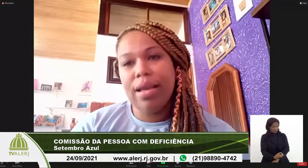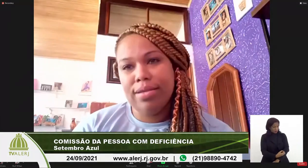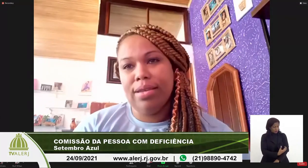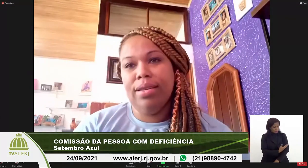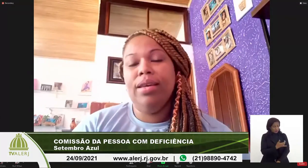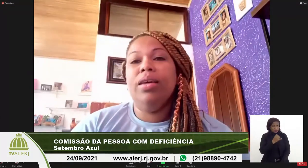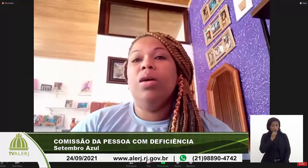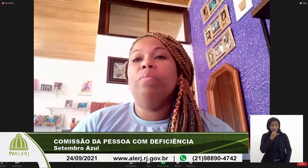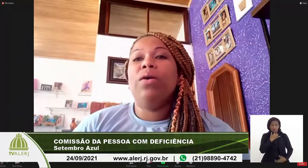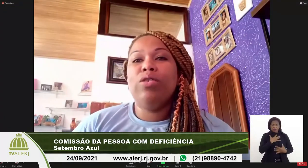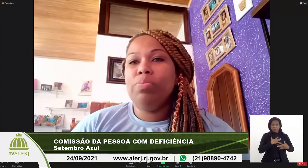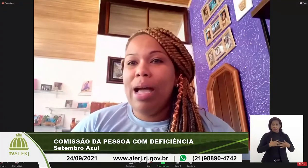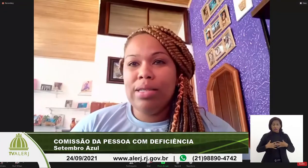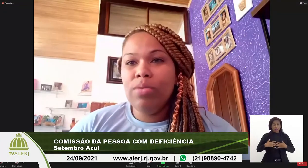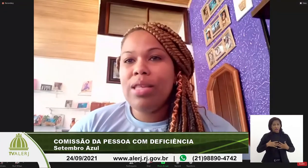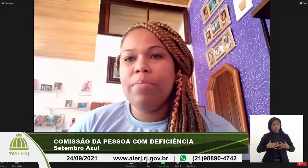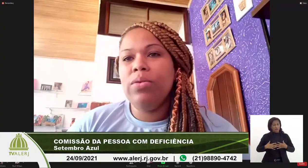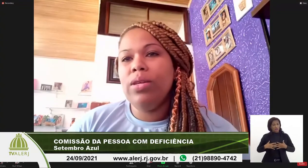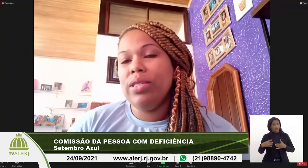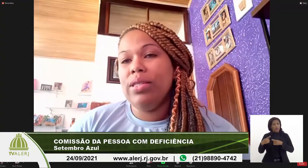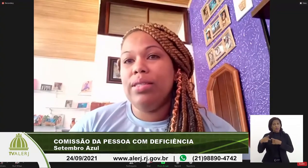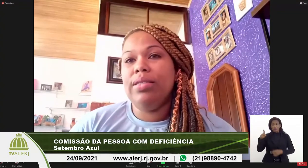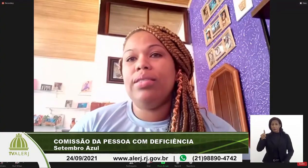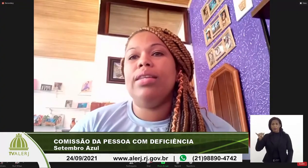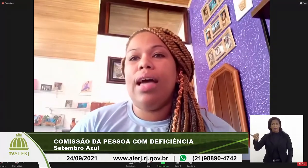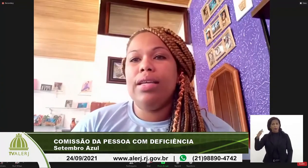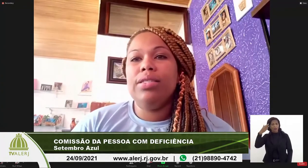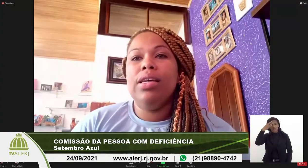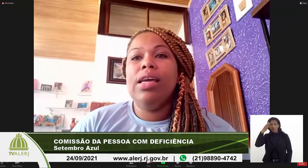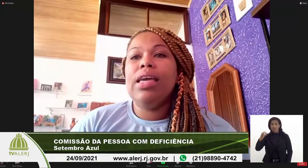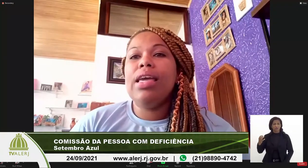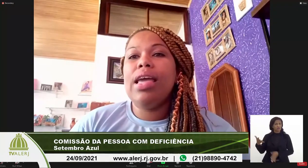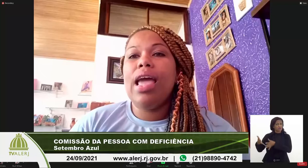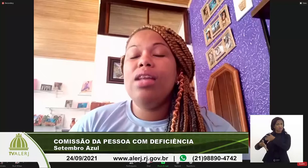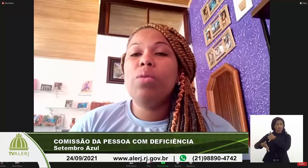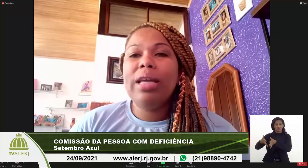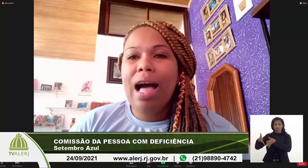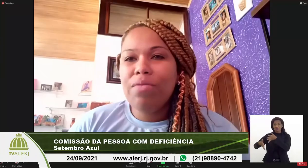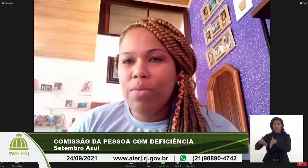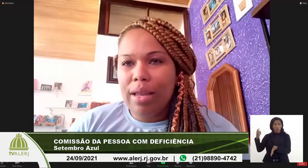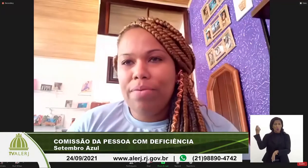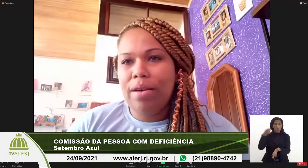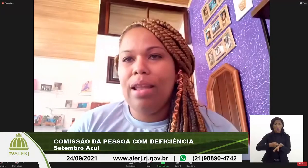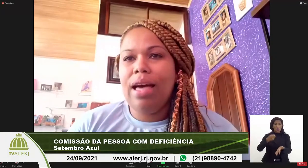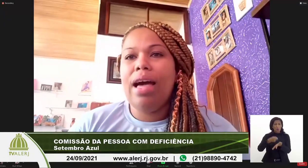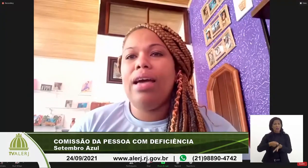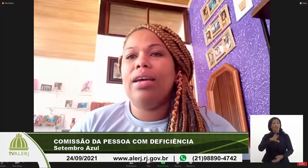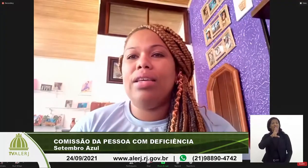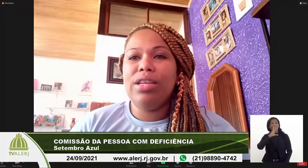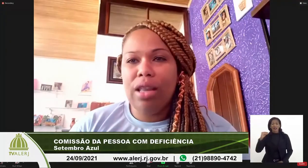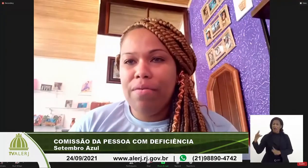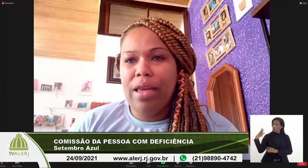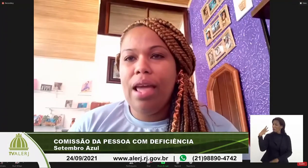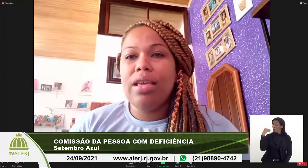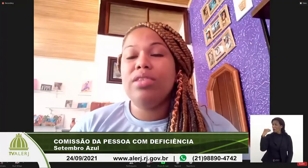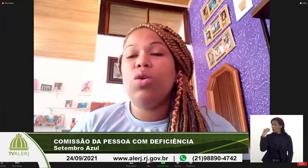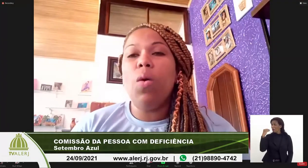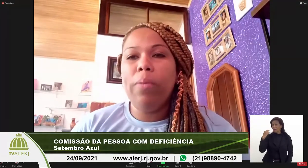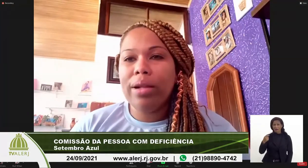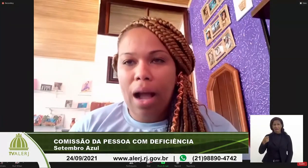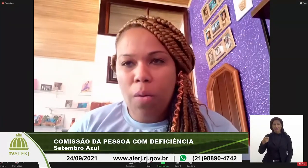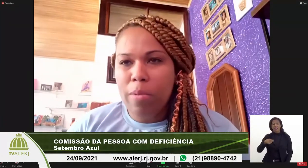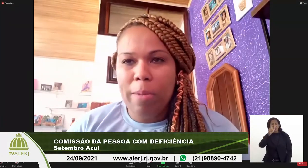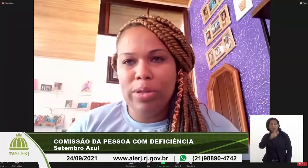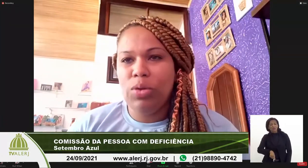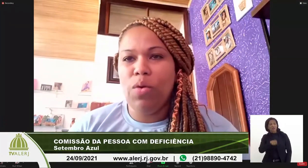tristeza. Porque os pais não sabiam a língua de sinais e eles obrigavam ela a falar e a escrever e a se